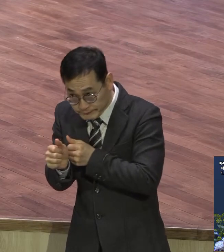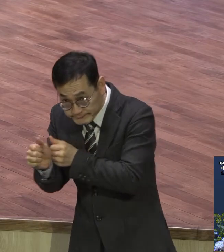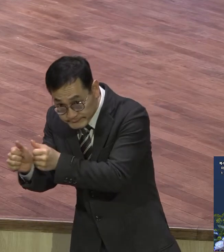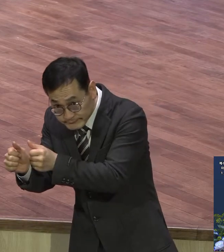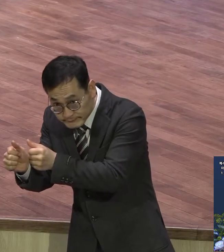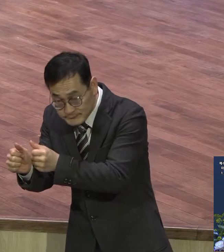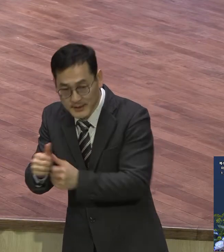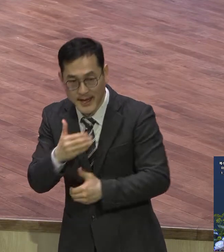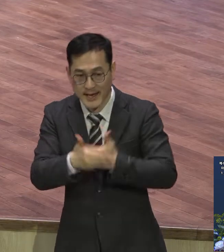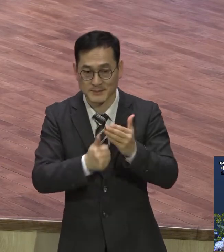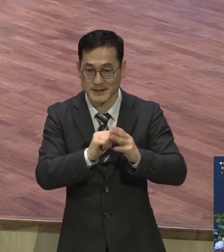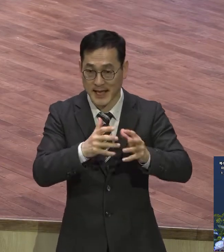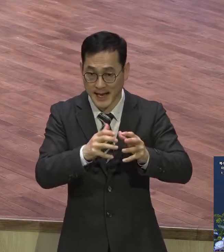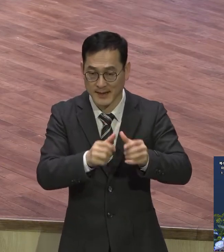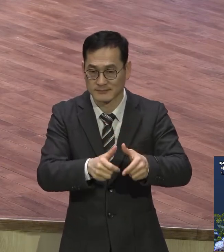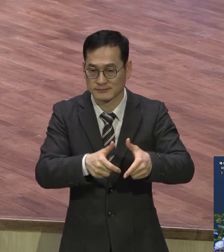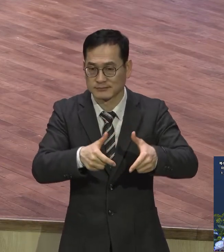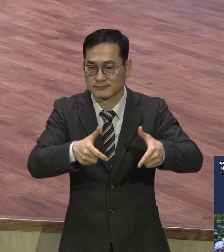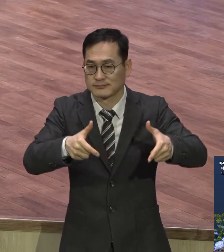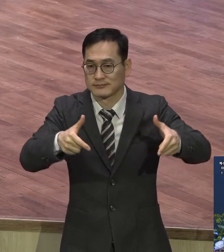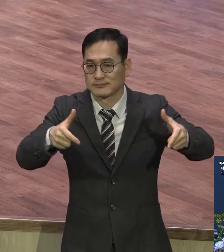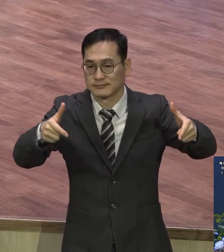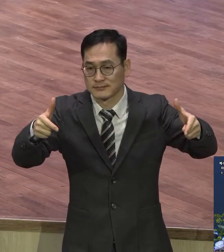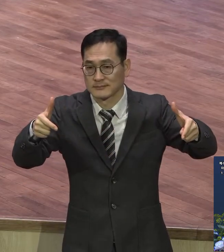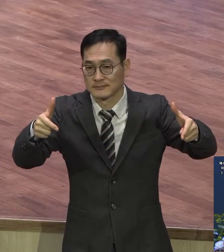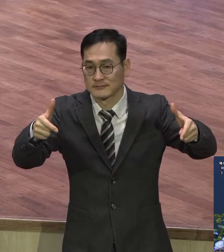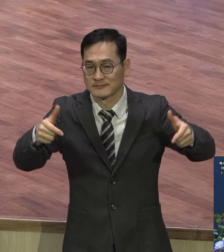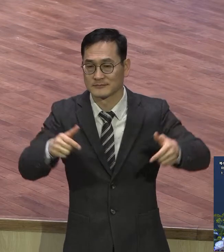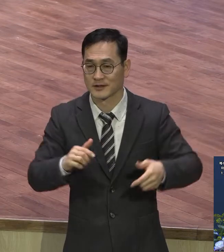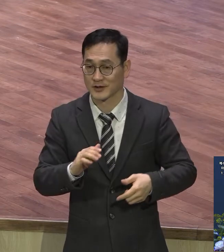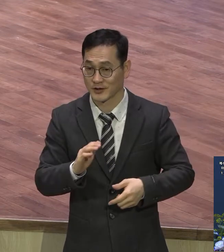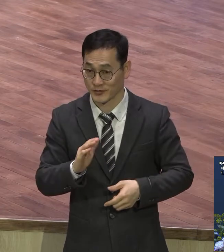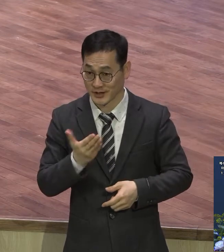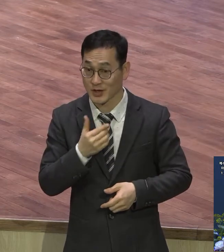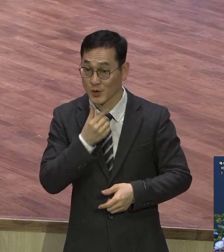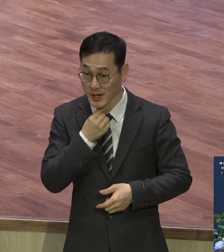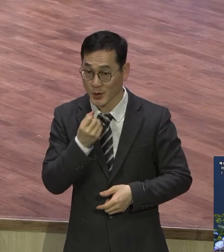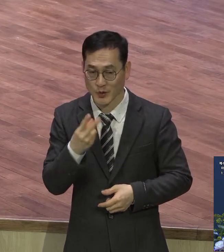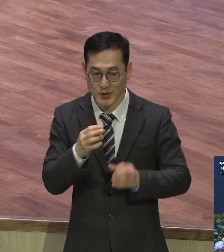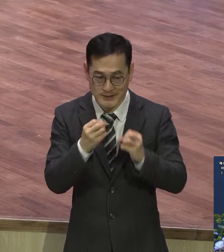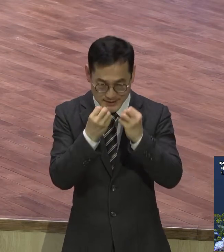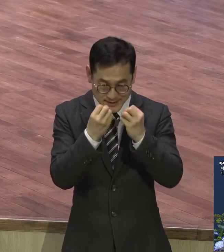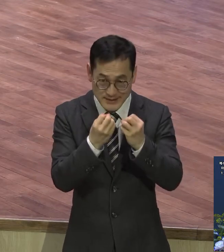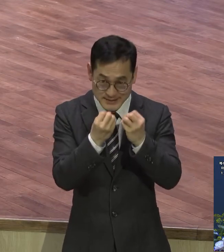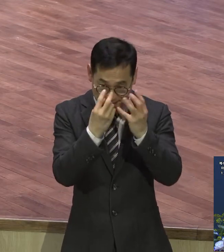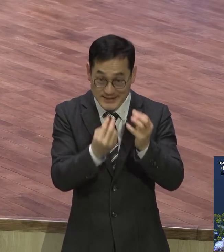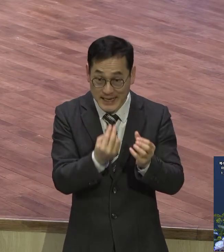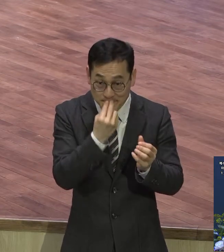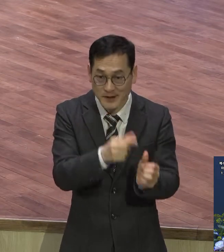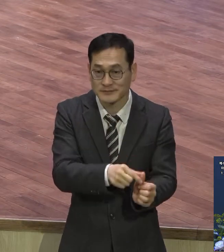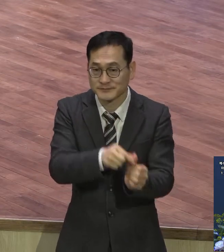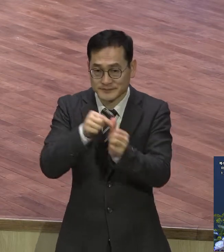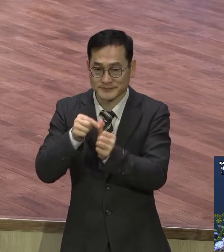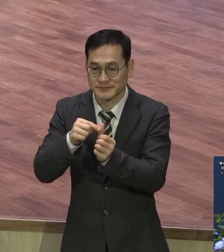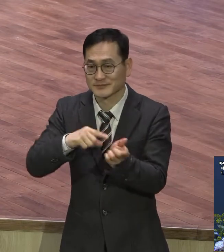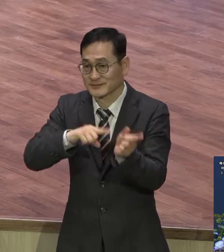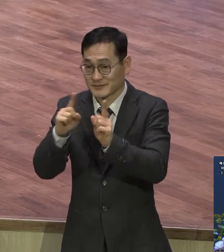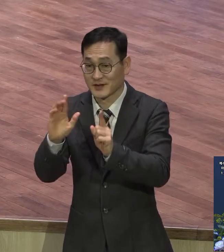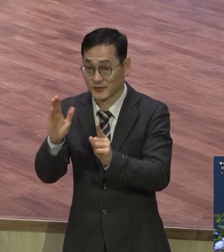나가면서 생명 살리는 참된 행복을 누리는 정거의 길을 주님으로 축복합니다 두 번째로